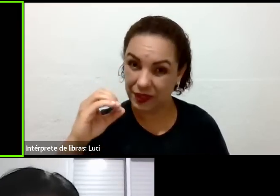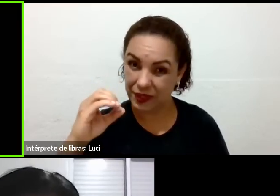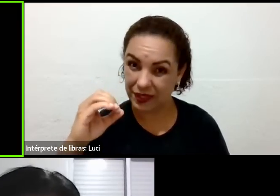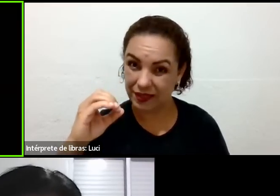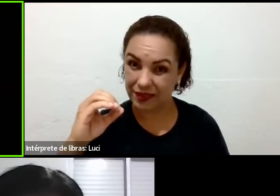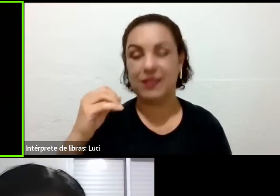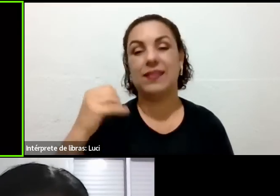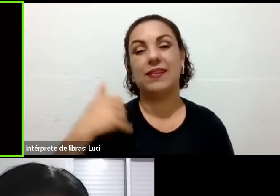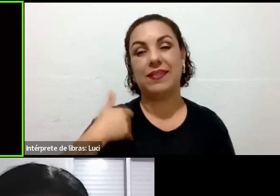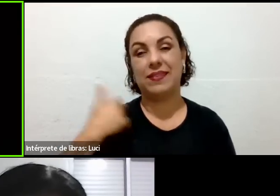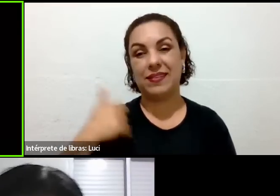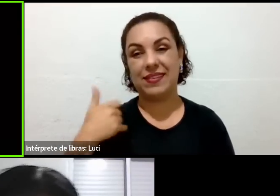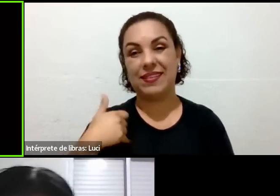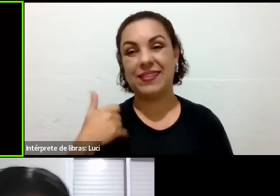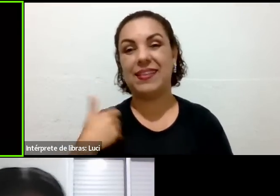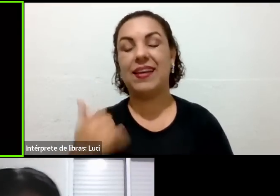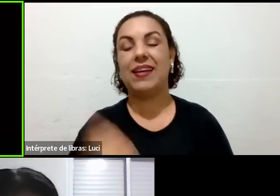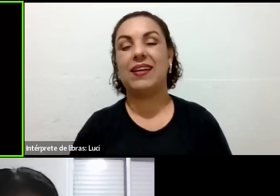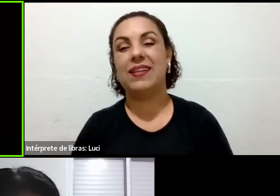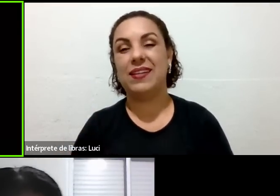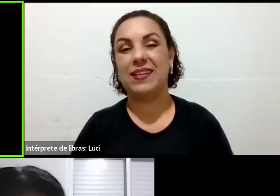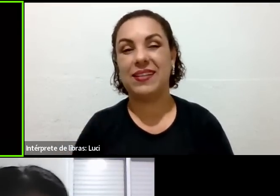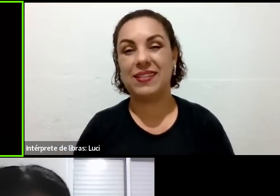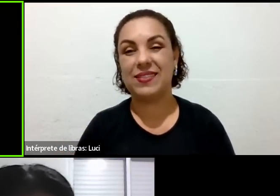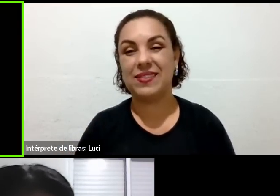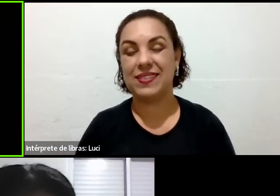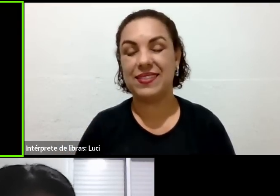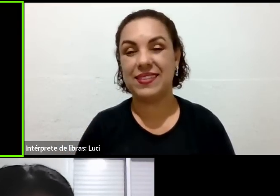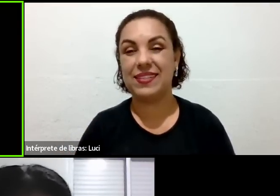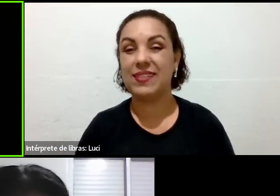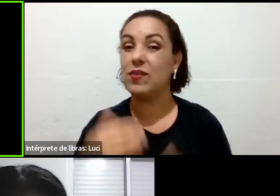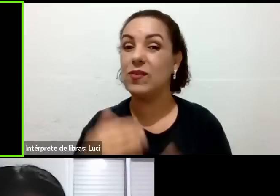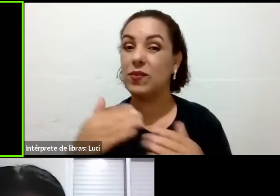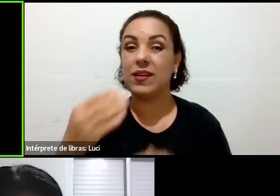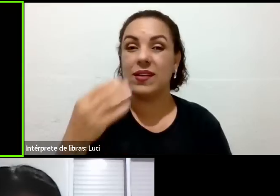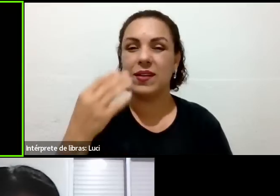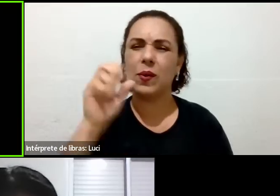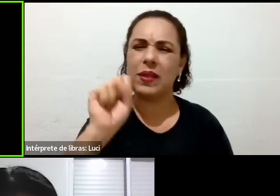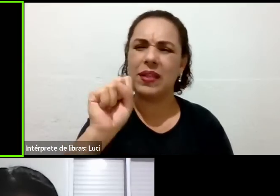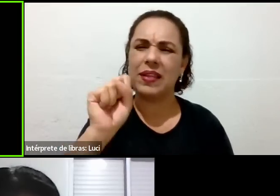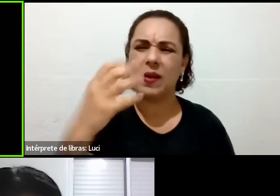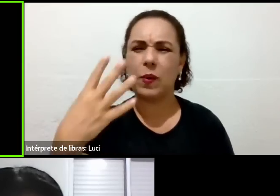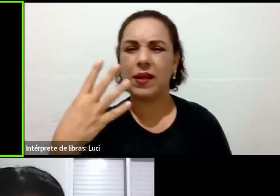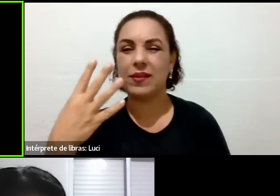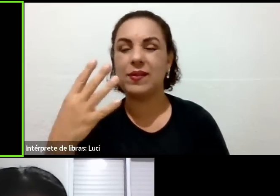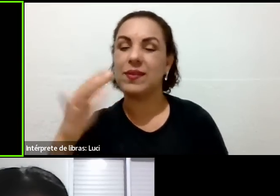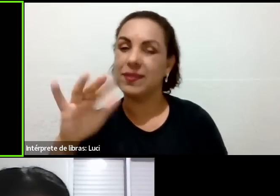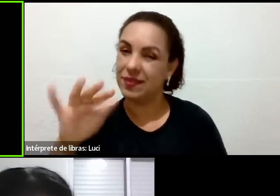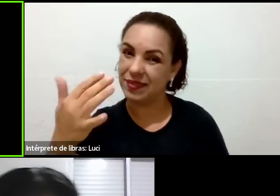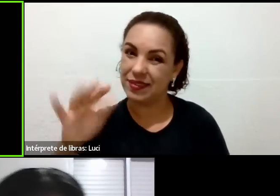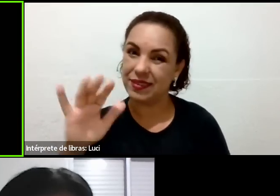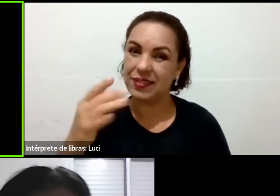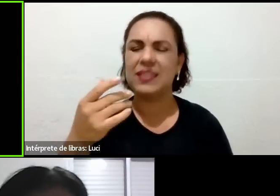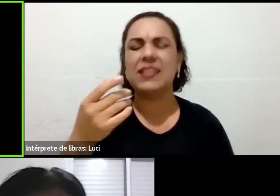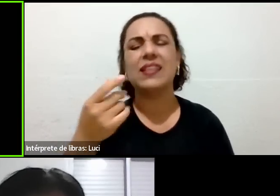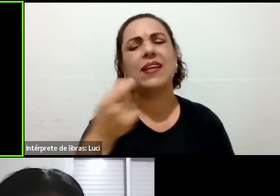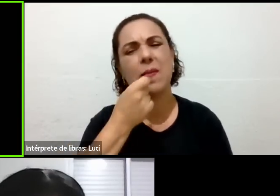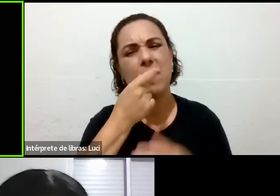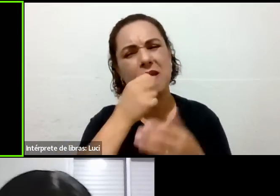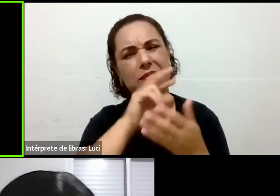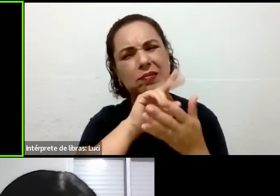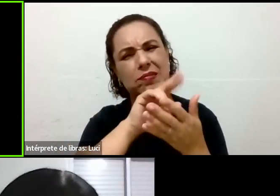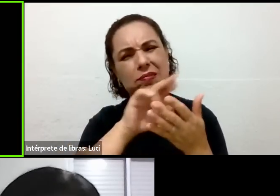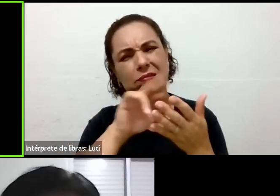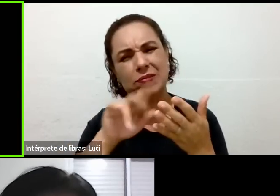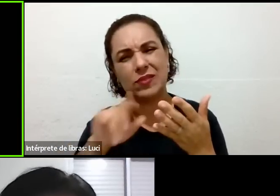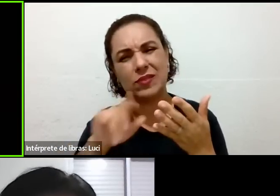é lá de Caxias do Sul, ele vai fazer 84, 85 anos, ele tomava muitos remédios. Tem sete